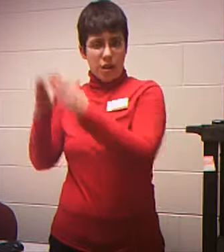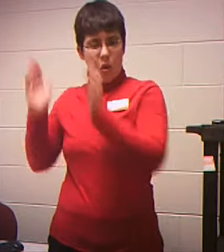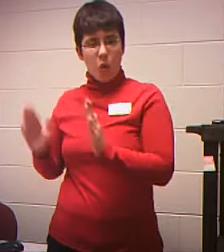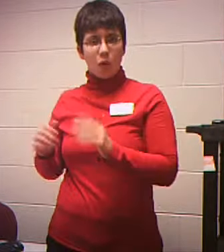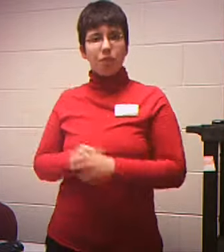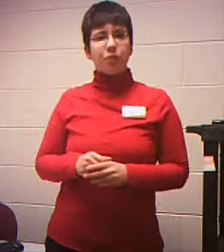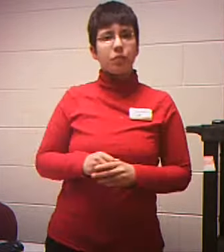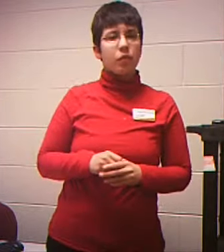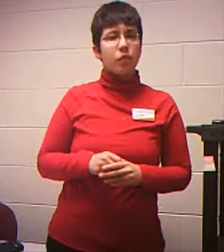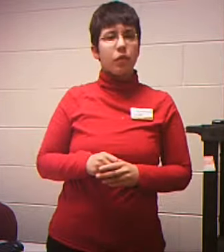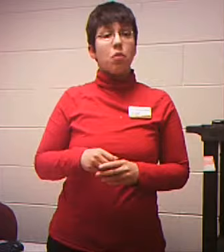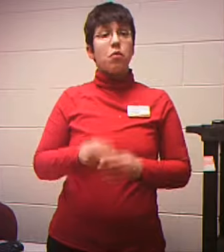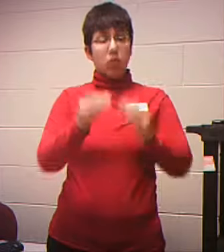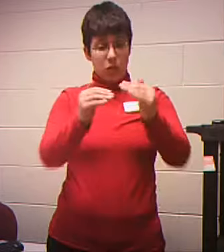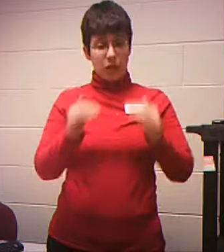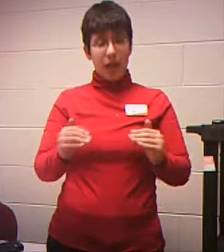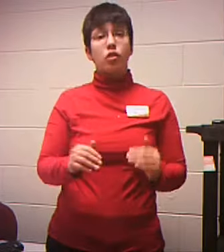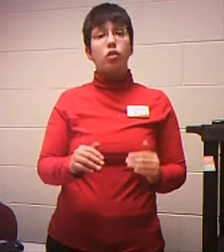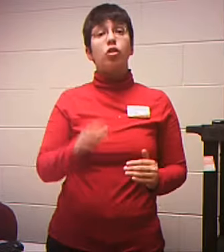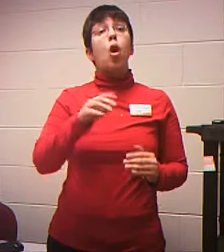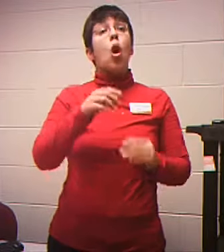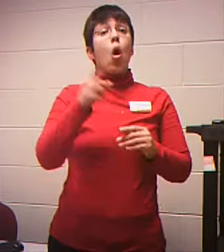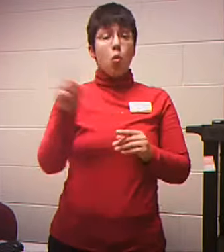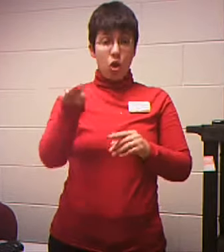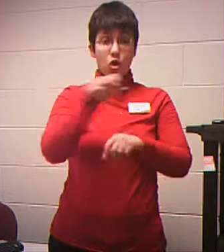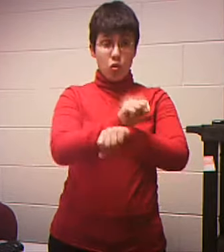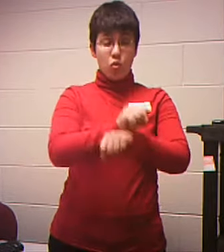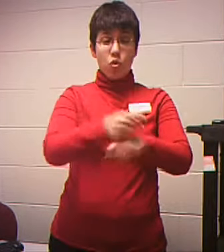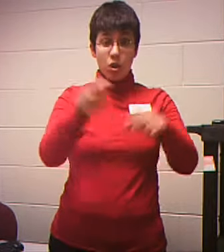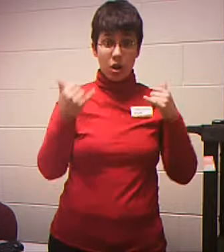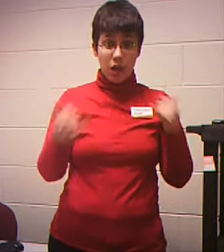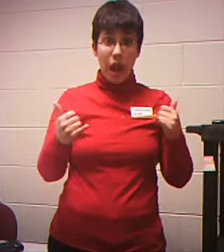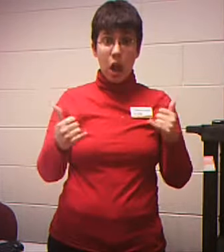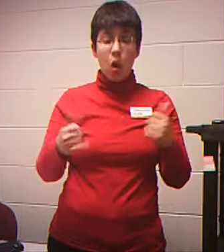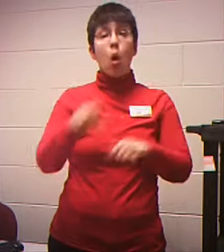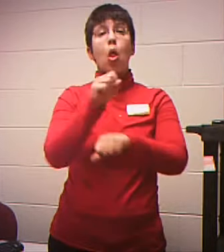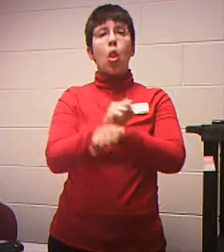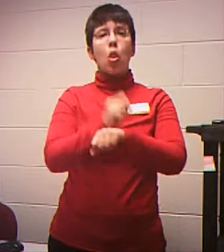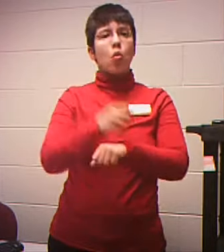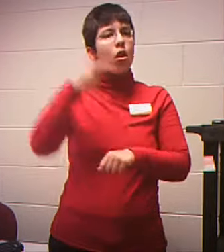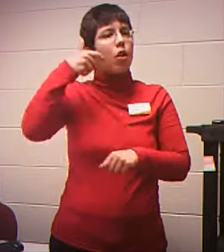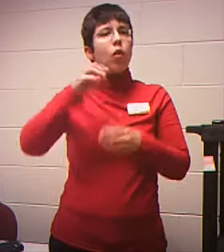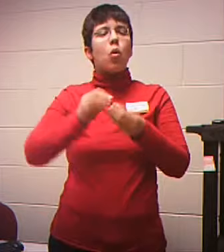current employer And the address And work phone number This is all important to have What your title is